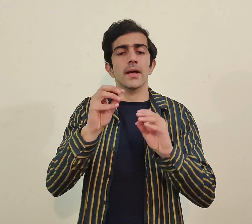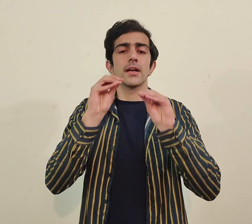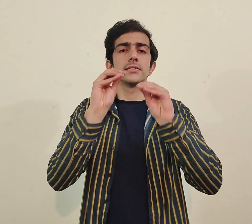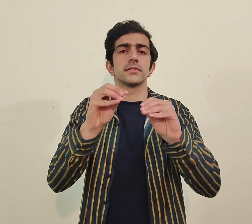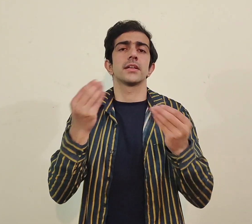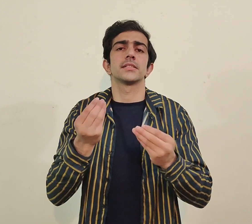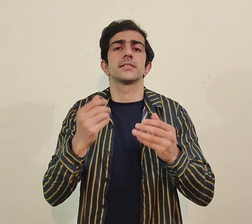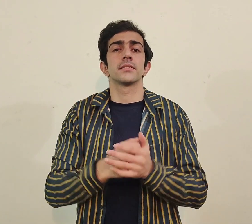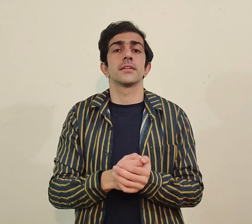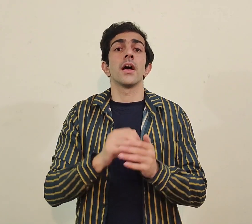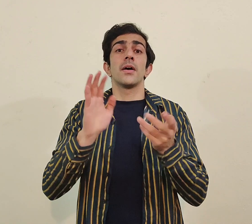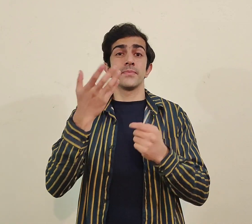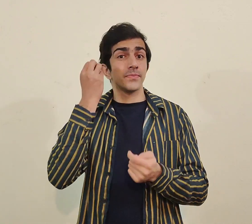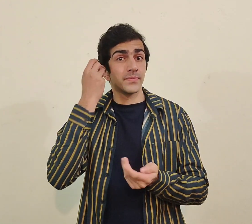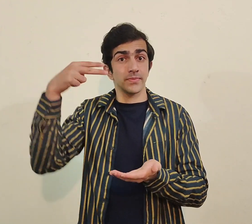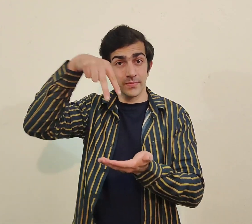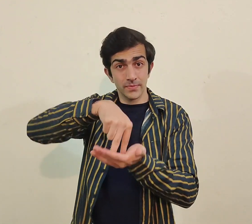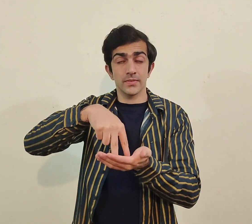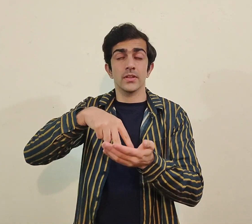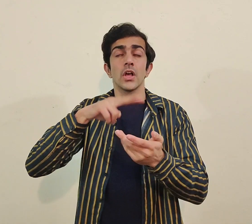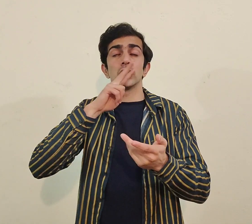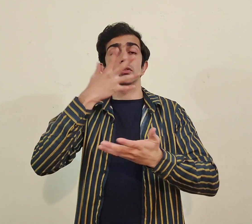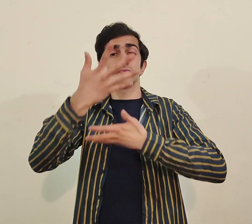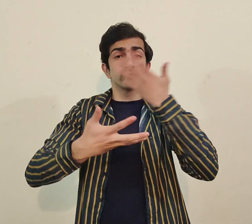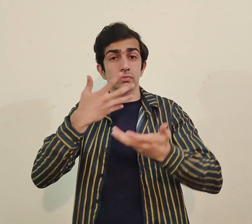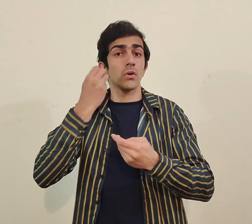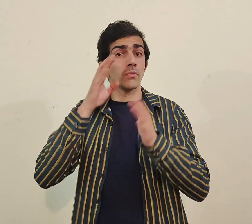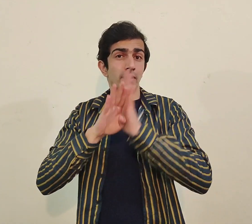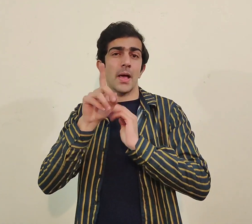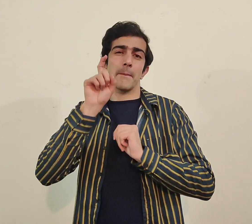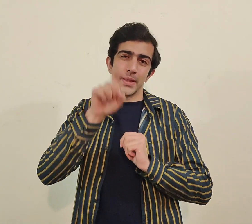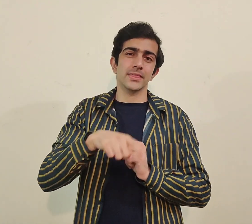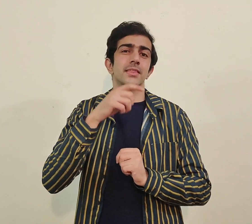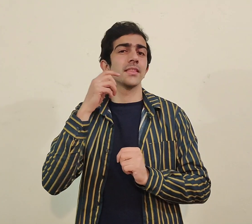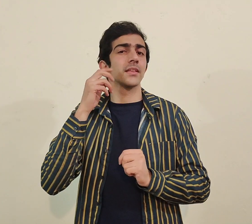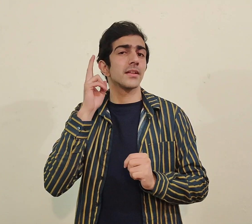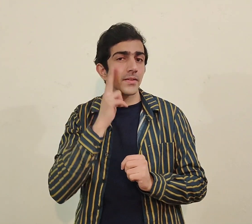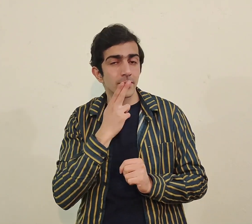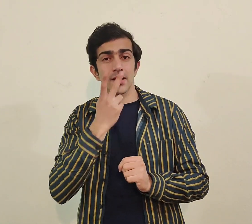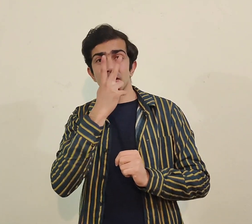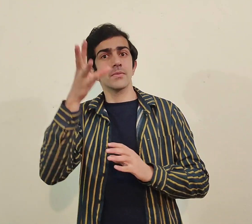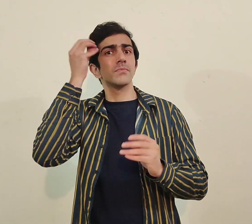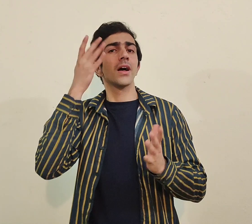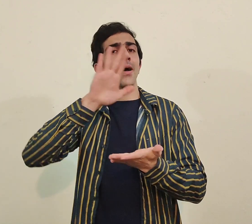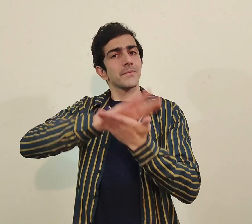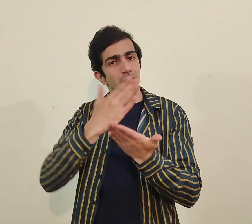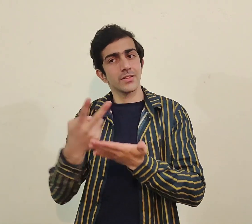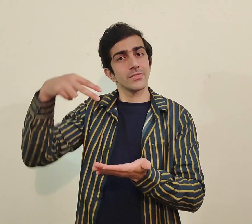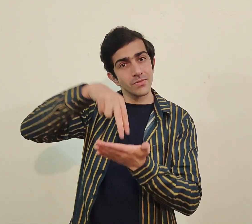mistakes ہوں گی تو کیسے communicate ہوگا اور باقی اگر کوئی hearing sign language interpreter ضروری ہے کہ وہ deaf لوگوں کو